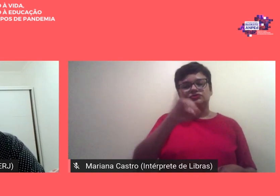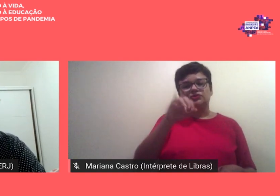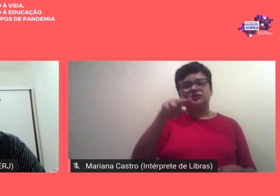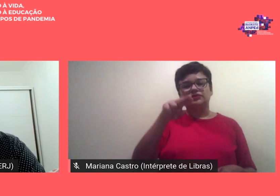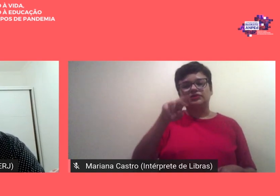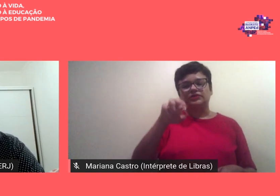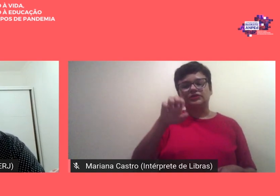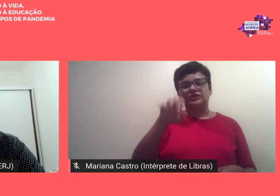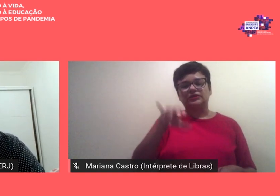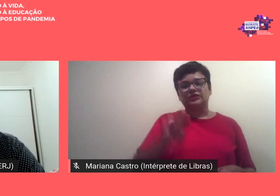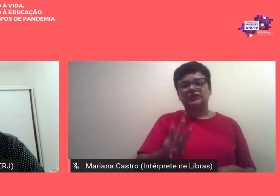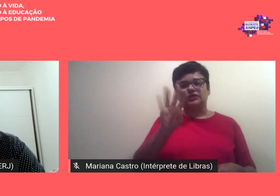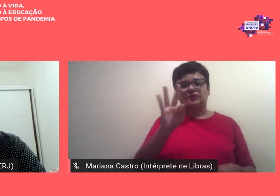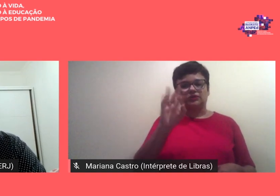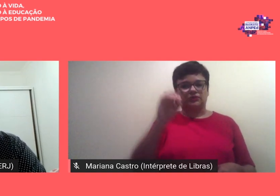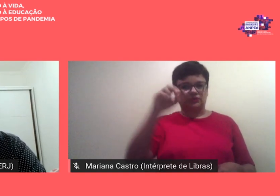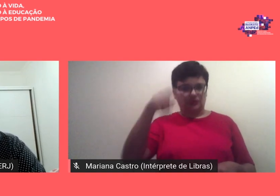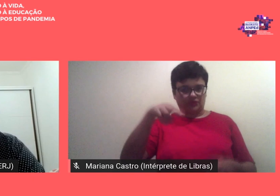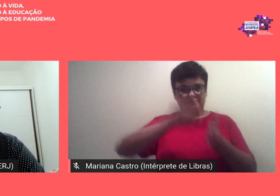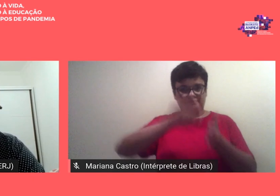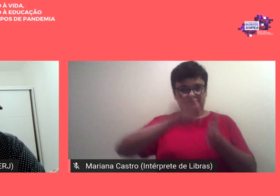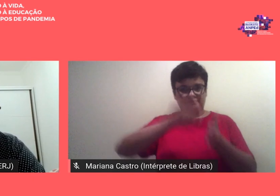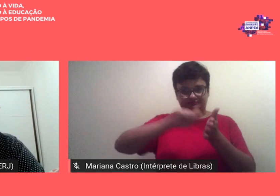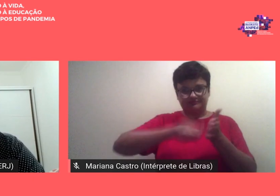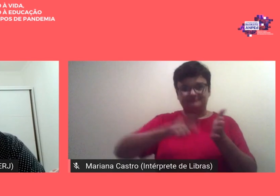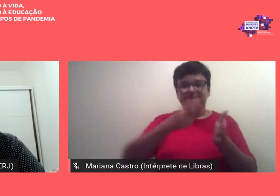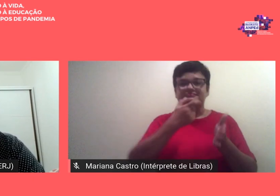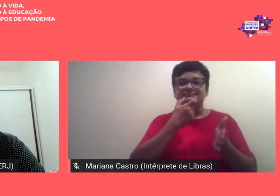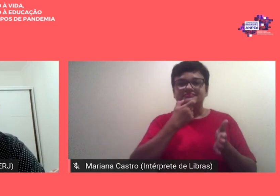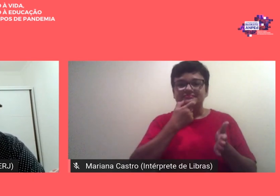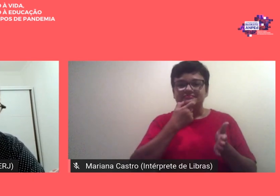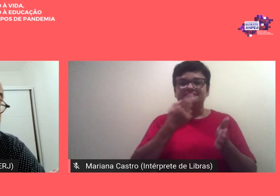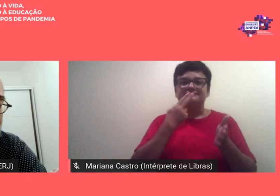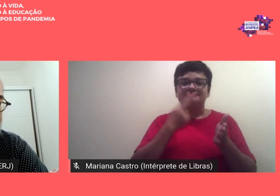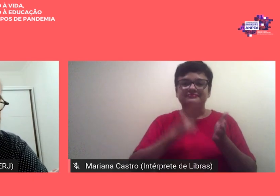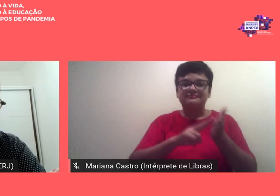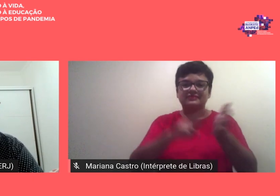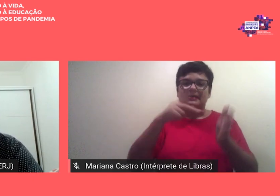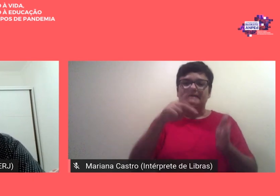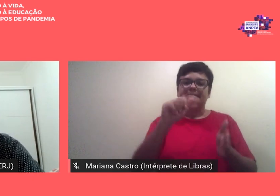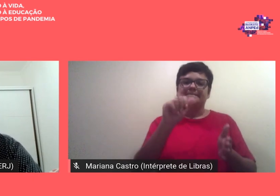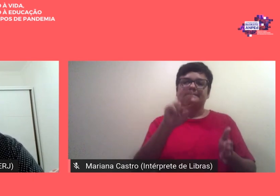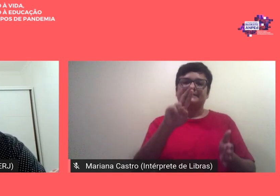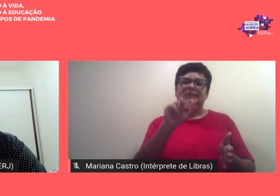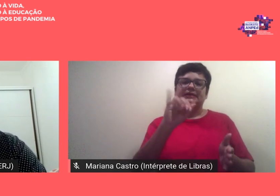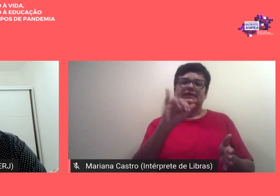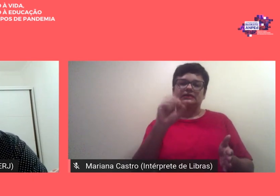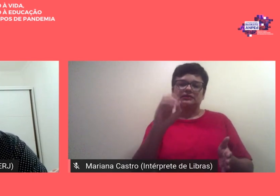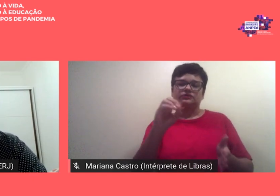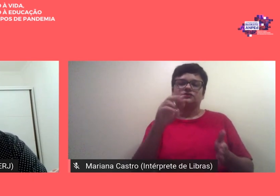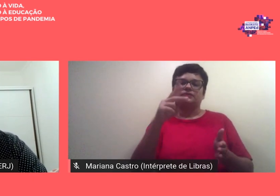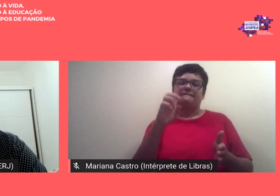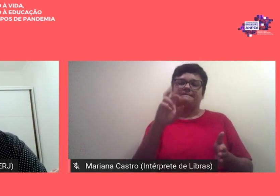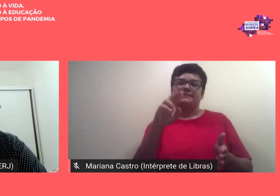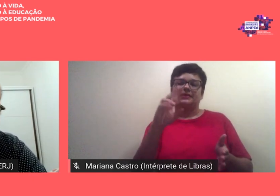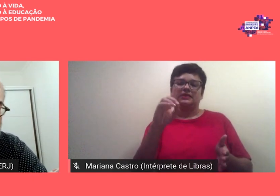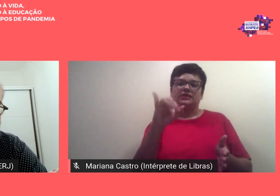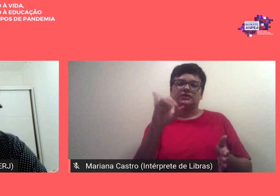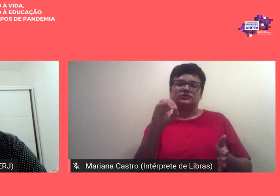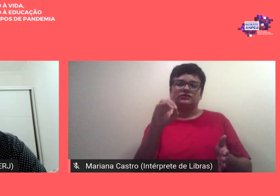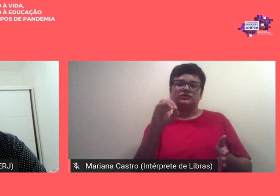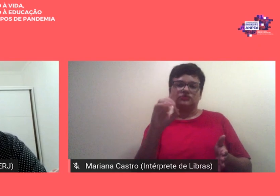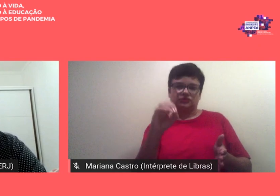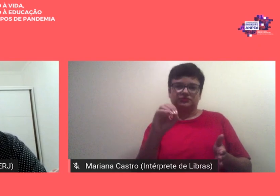paraíso perdido pandemônio era a sede do diabo né e